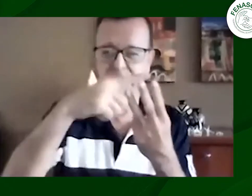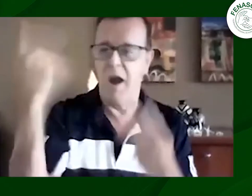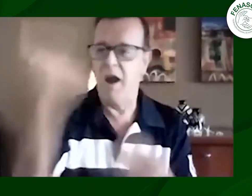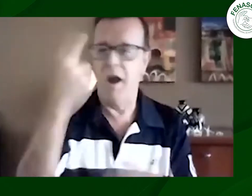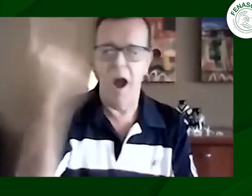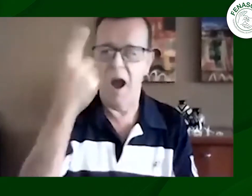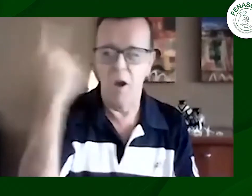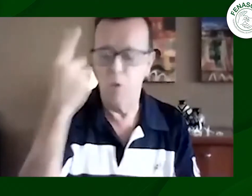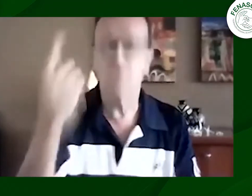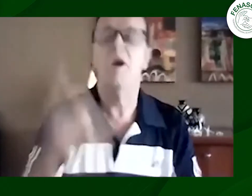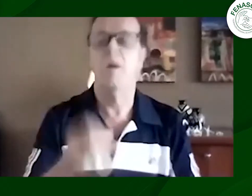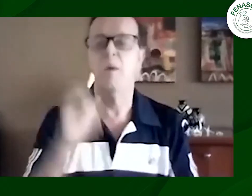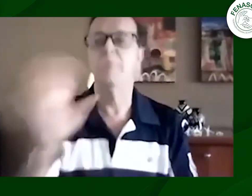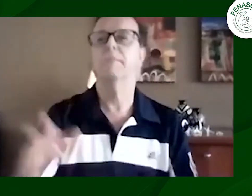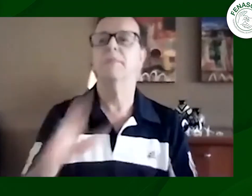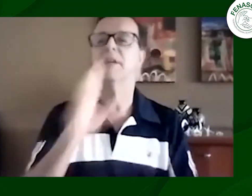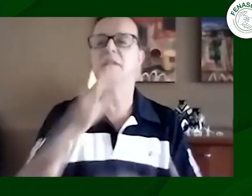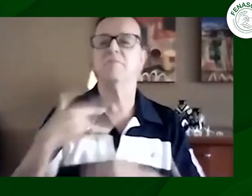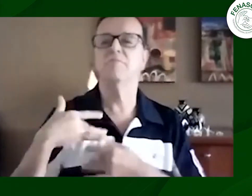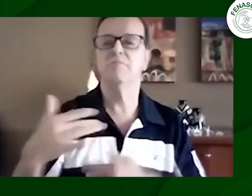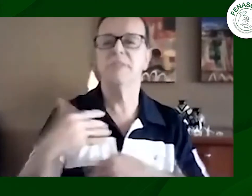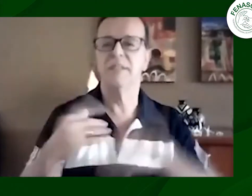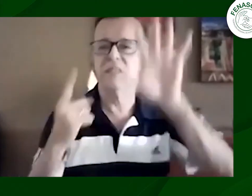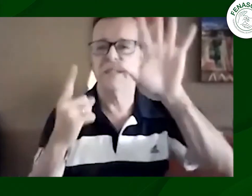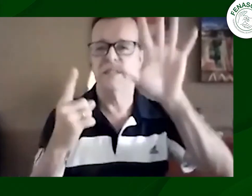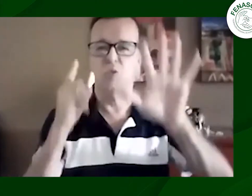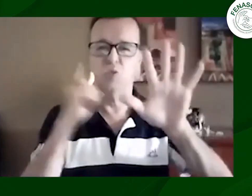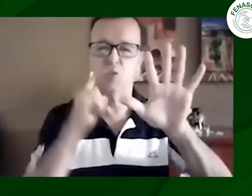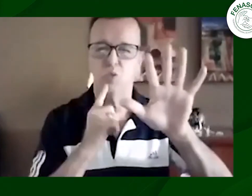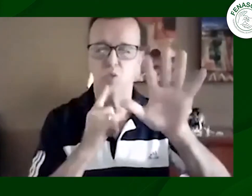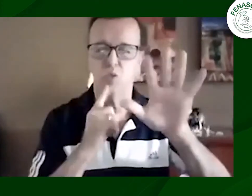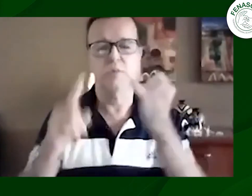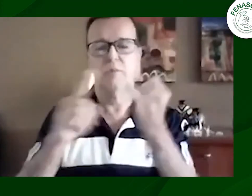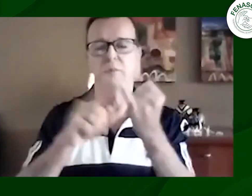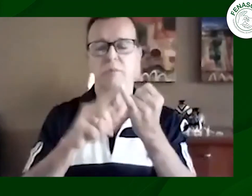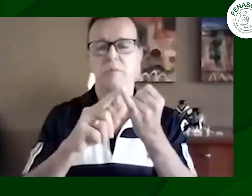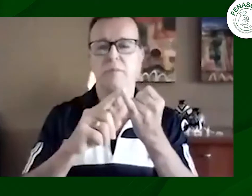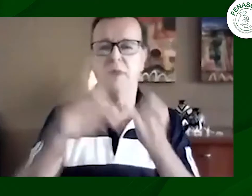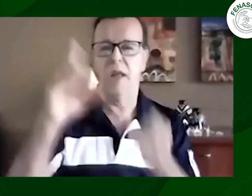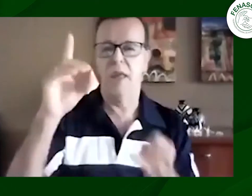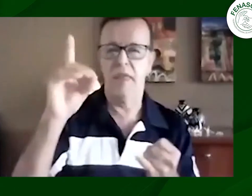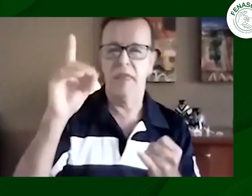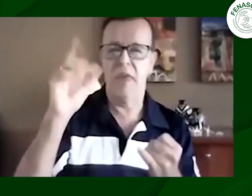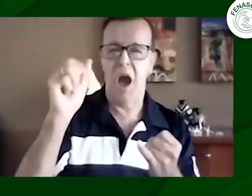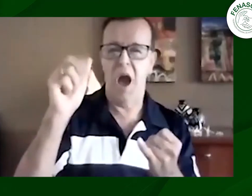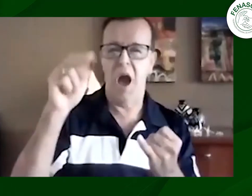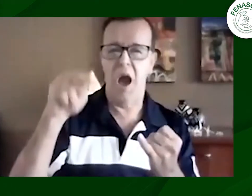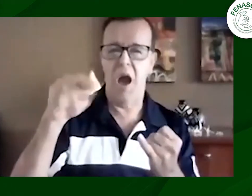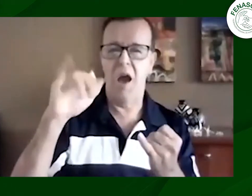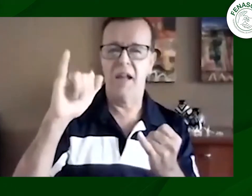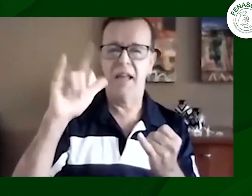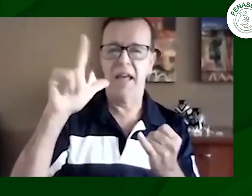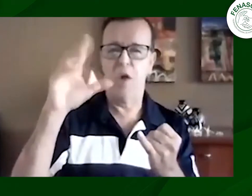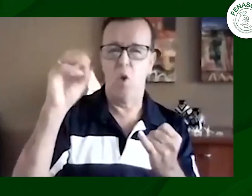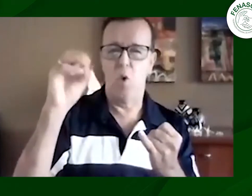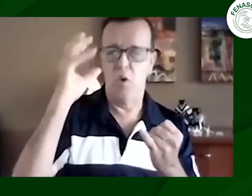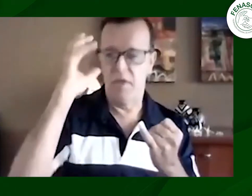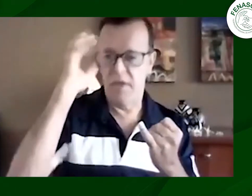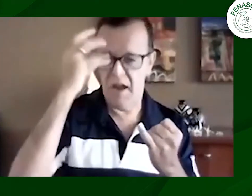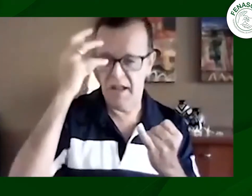fue a recoger unas donaciones para poder apoyar a la comunidad sorda en colombia somos seis personas sordas